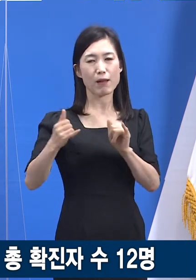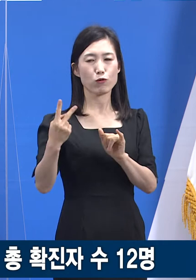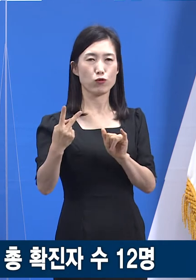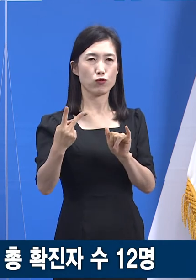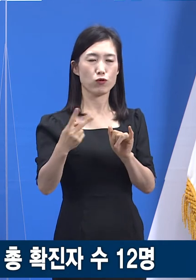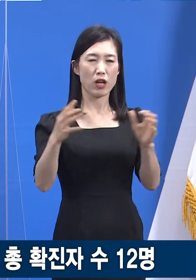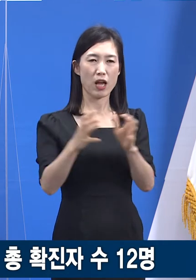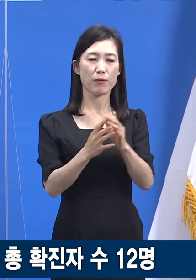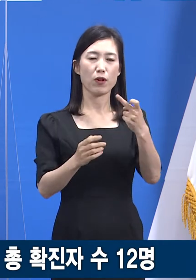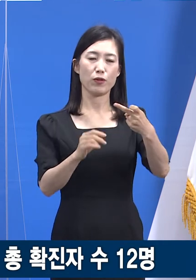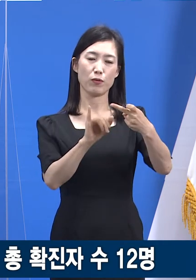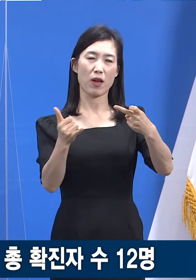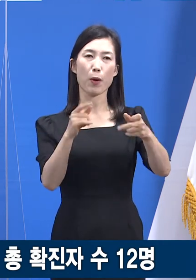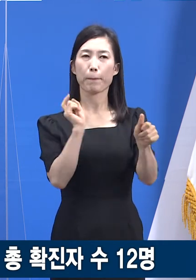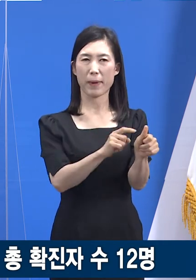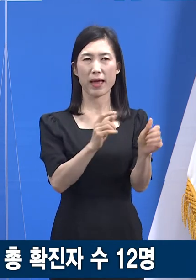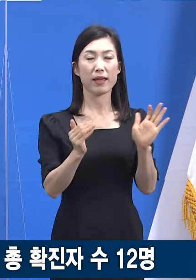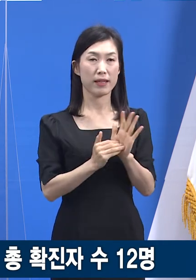12명입니다.